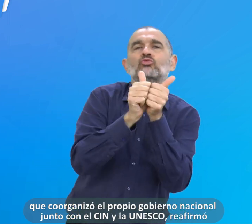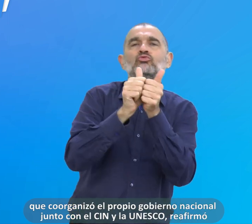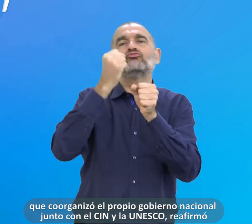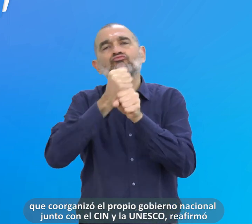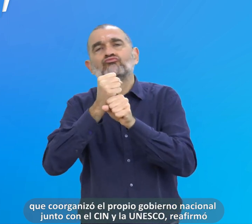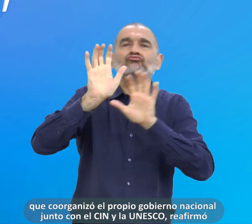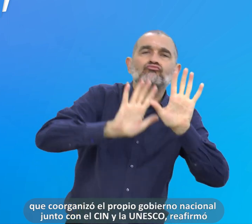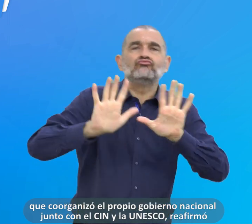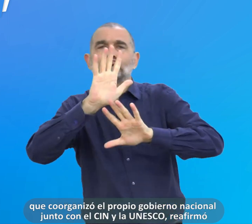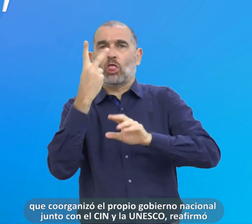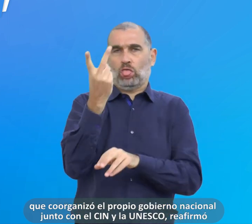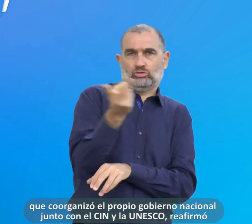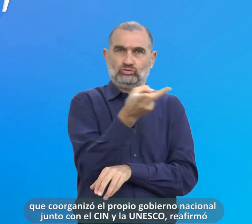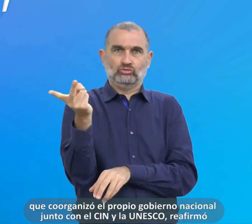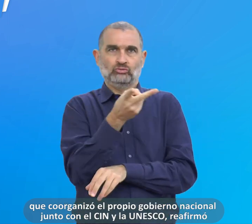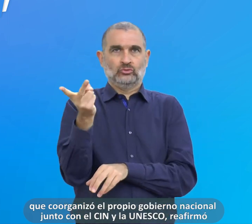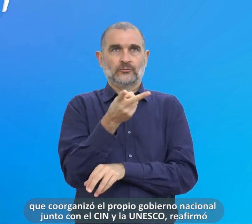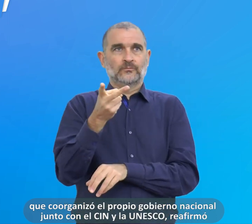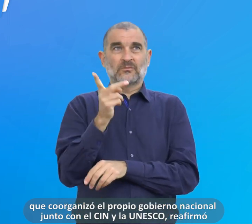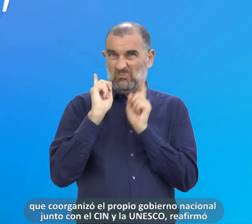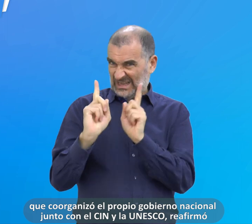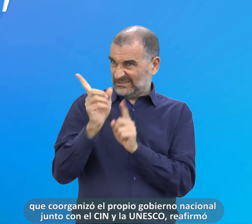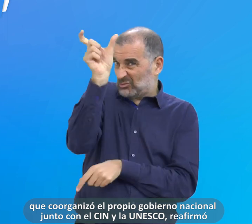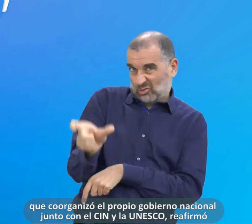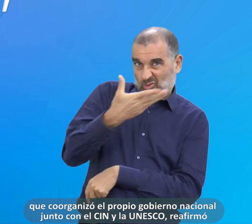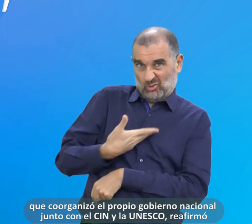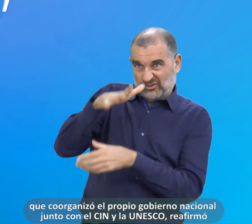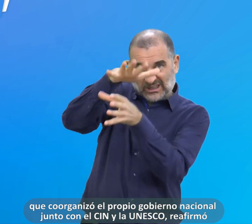que coorganizó el propio gobierno nacional